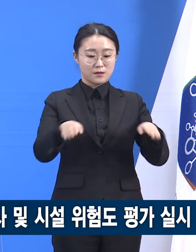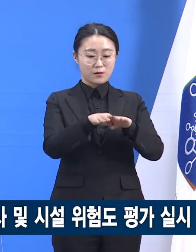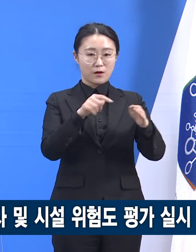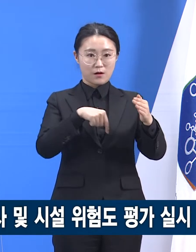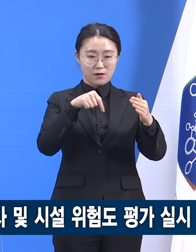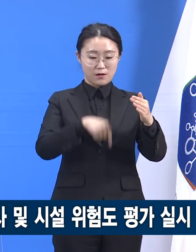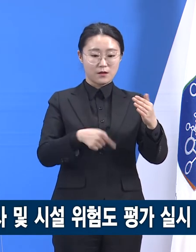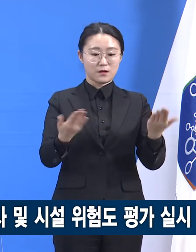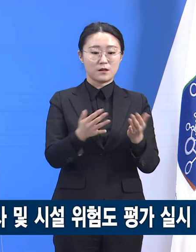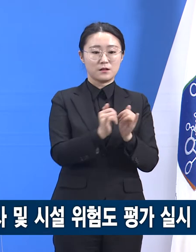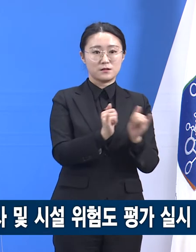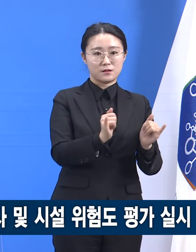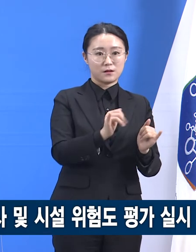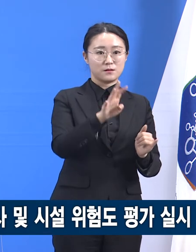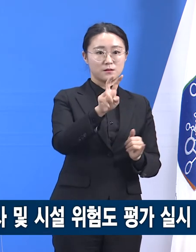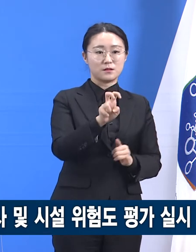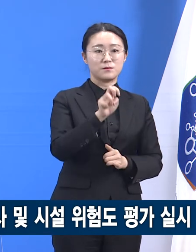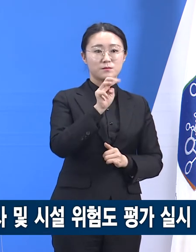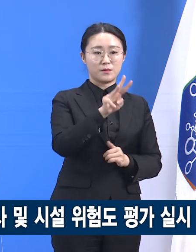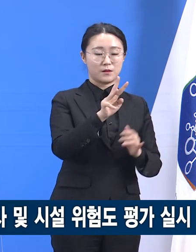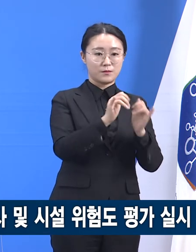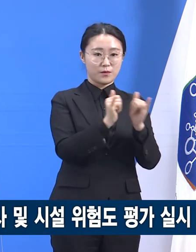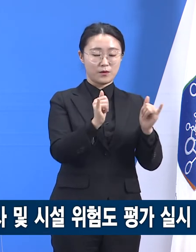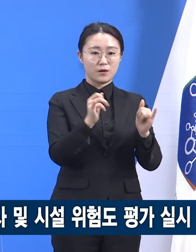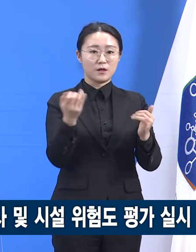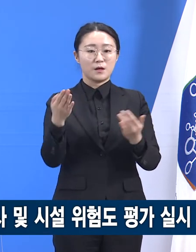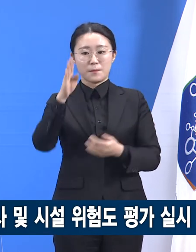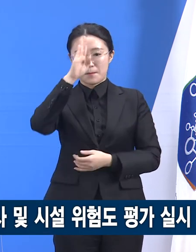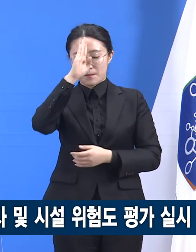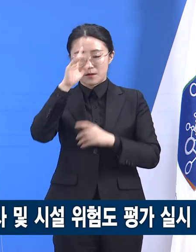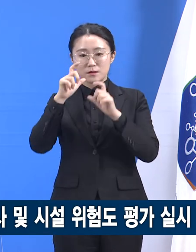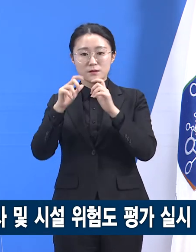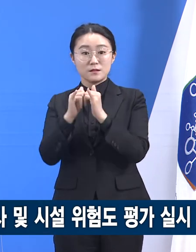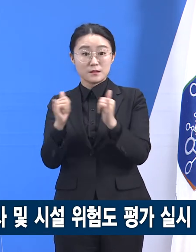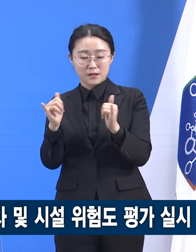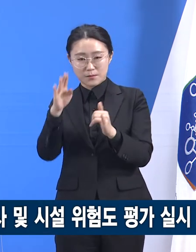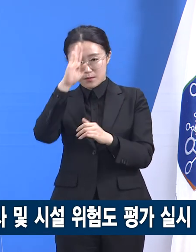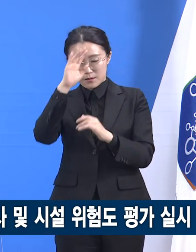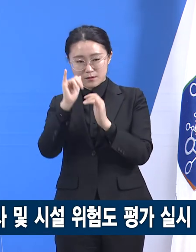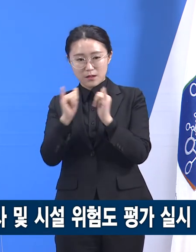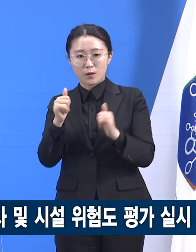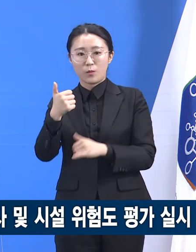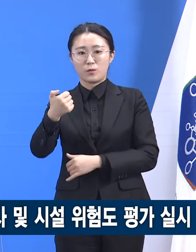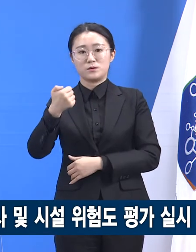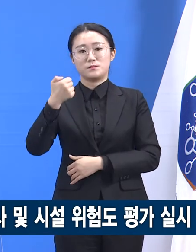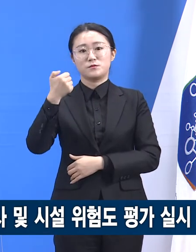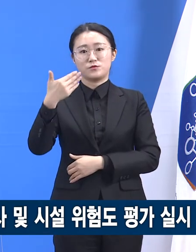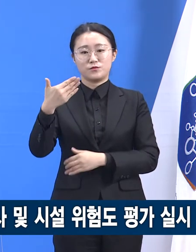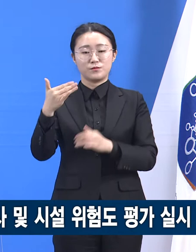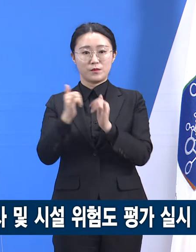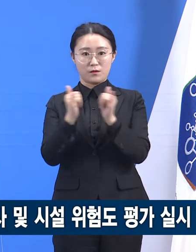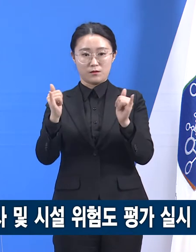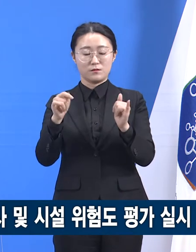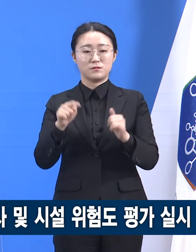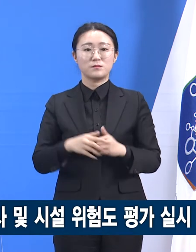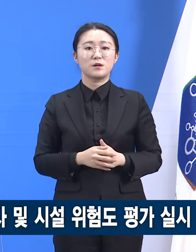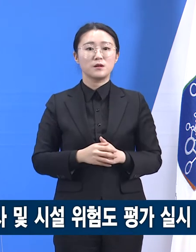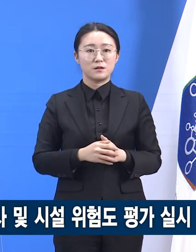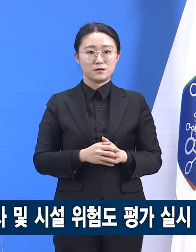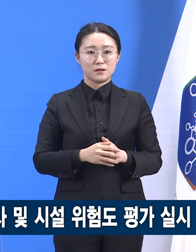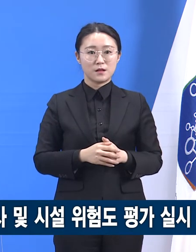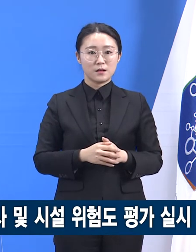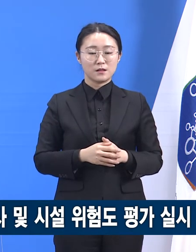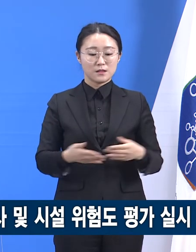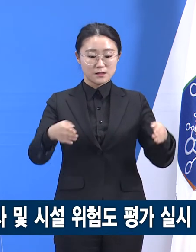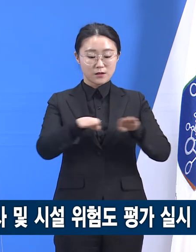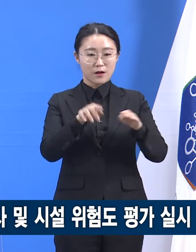59명으로 이루어져 있습니다. 확진자 발생 후 전수검사가 실시되었고, 양성 7명,